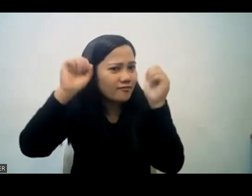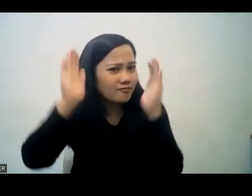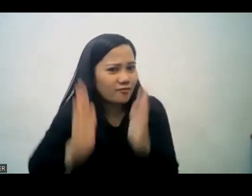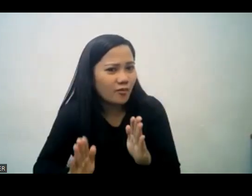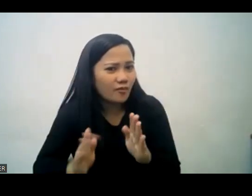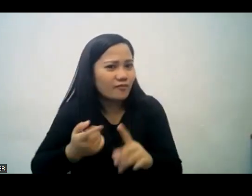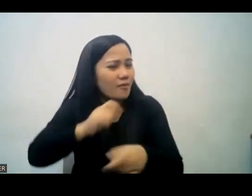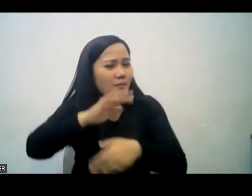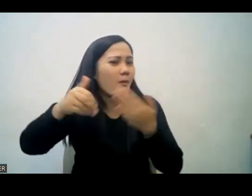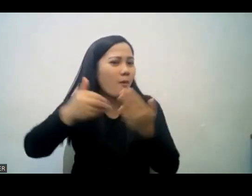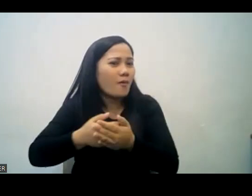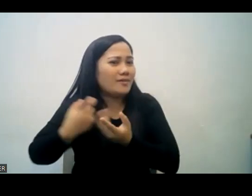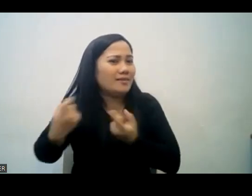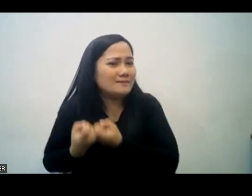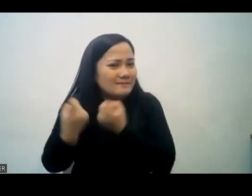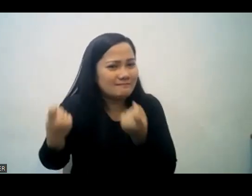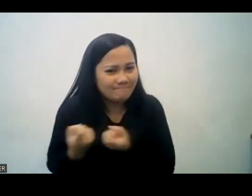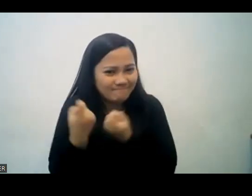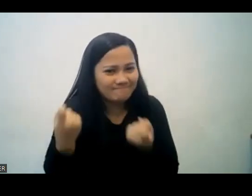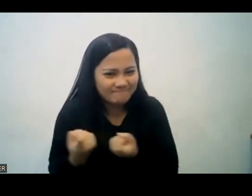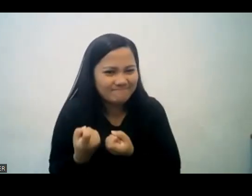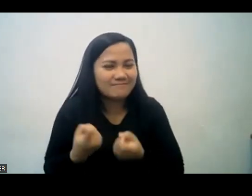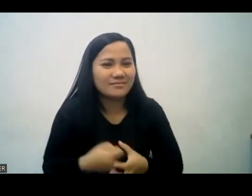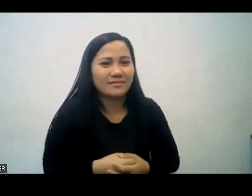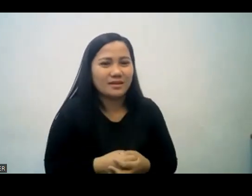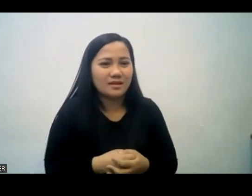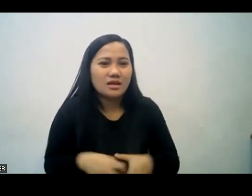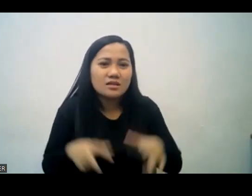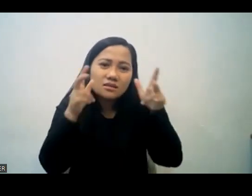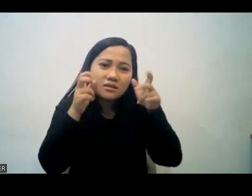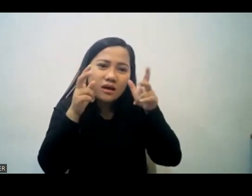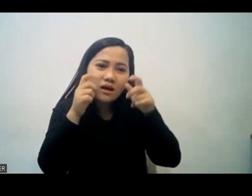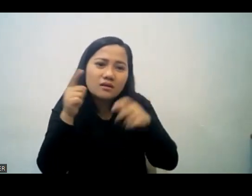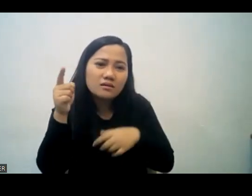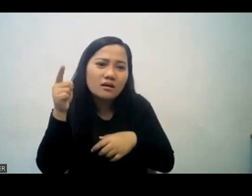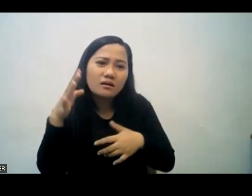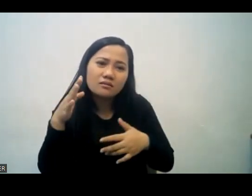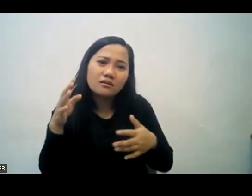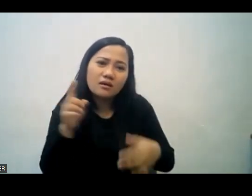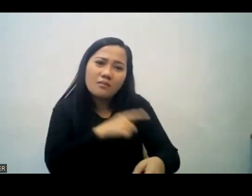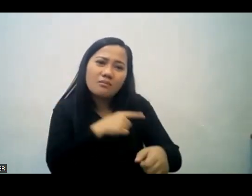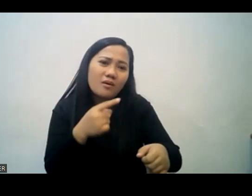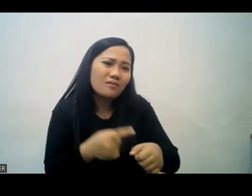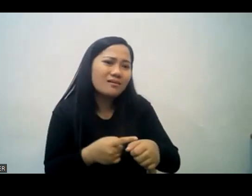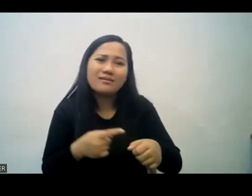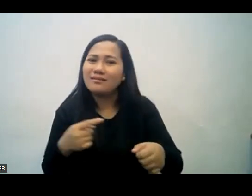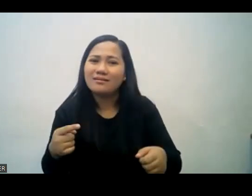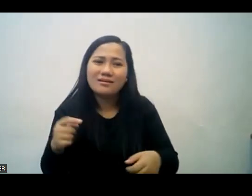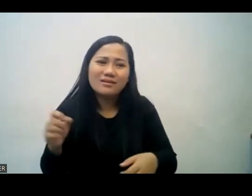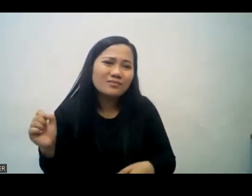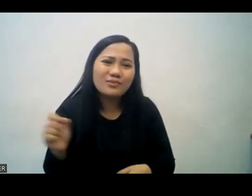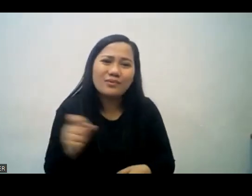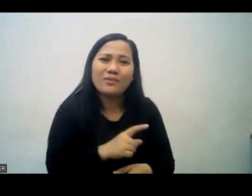who would deliver us from sin we listened and saw that jesus had power over all that we feared